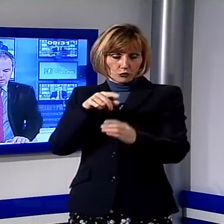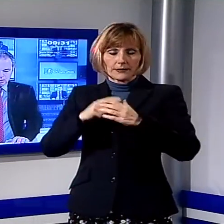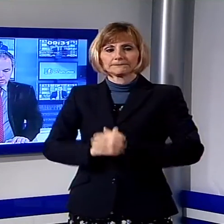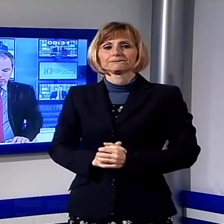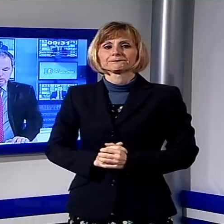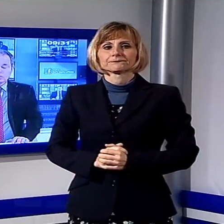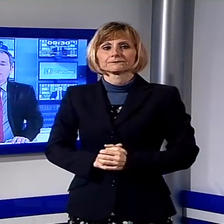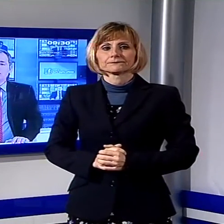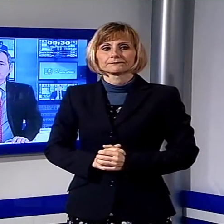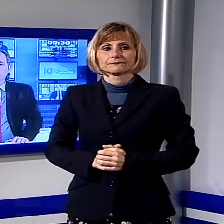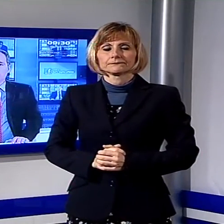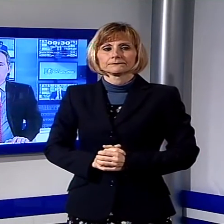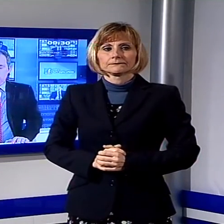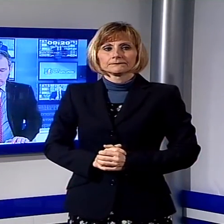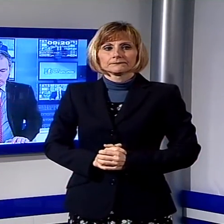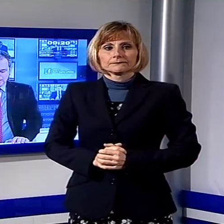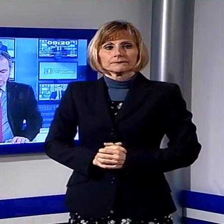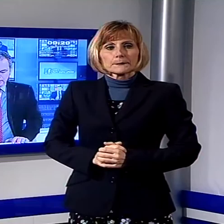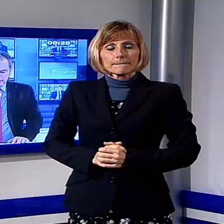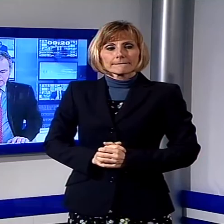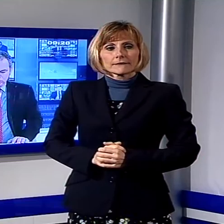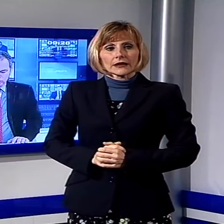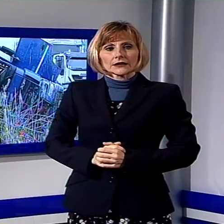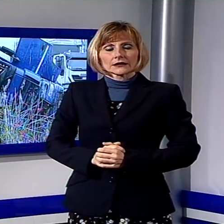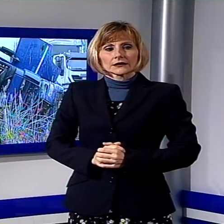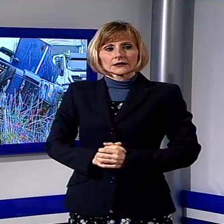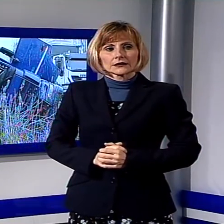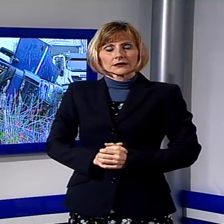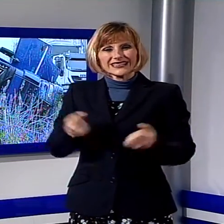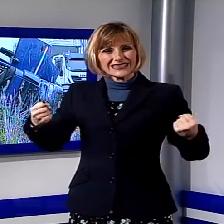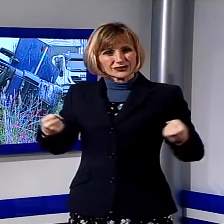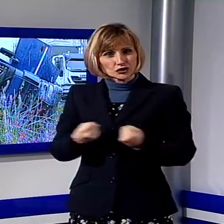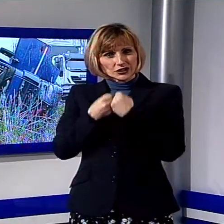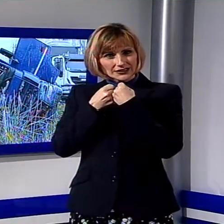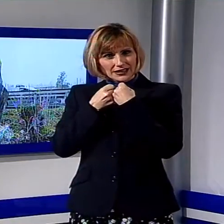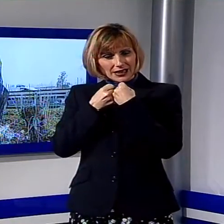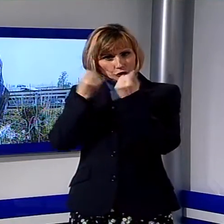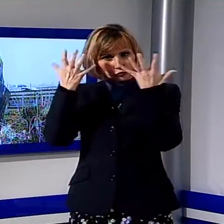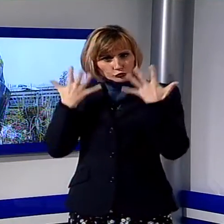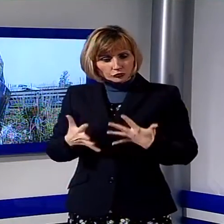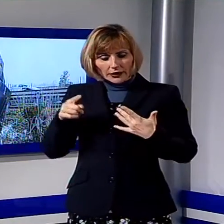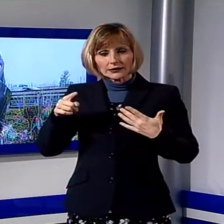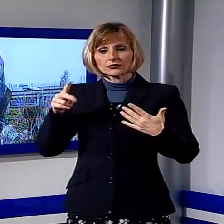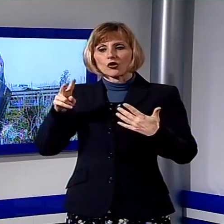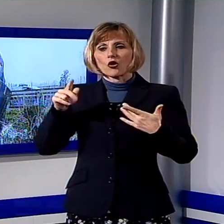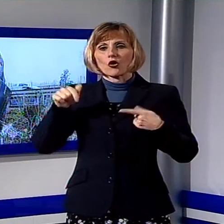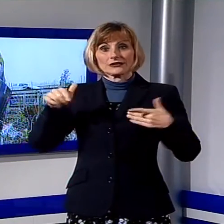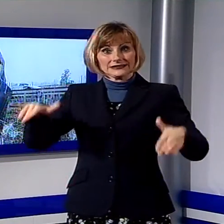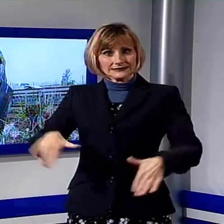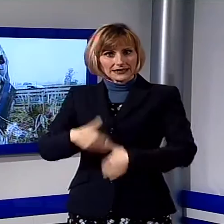Forse un colpo di sonno o un guasto meccanico sono alla base dell'incidente che nella prima mattinata di venerdì ha visto coinvolto